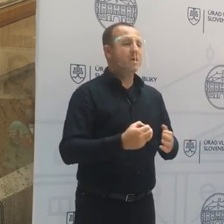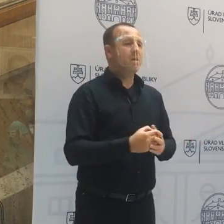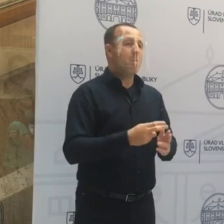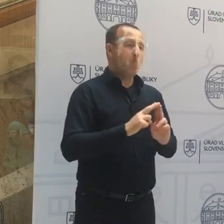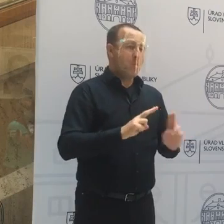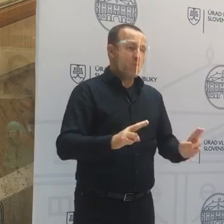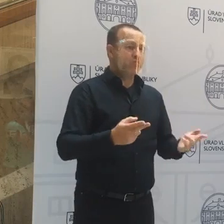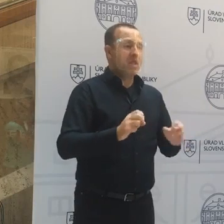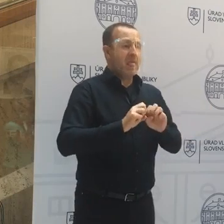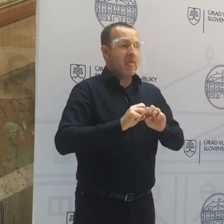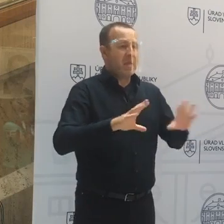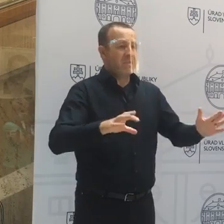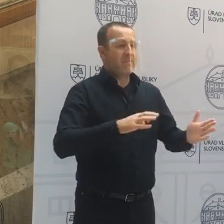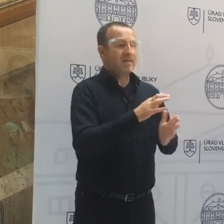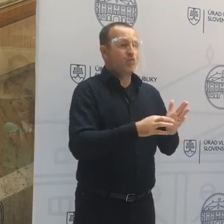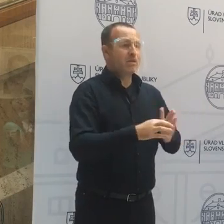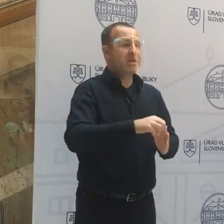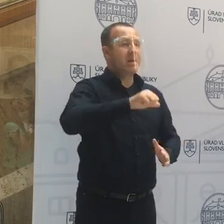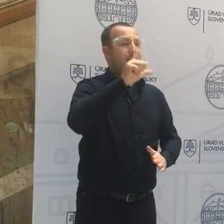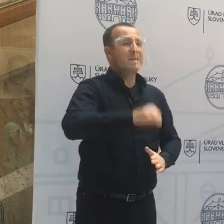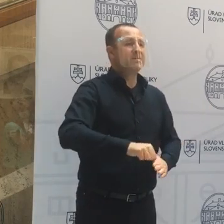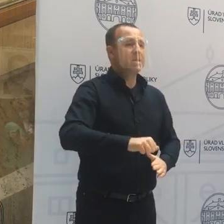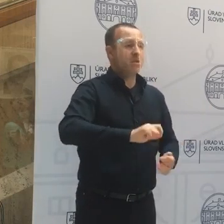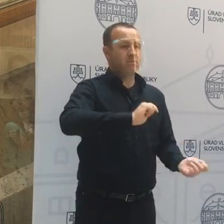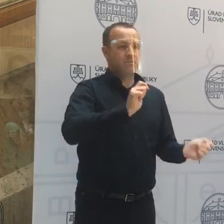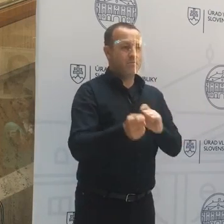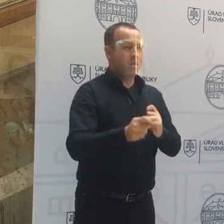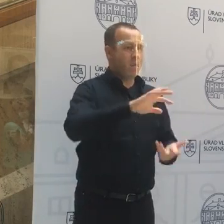epidemiologická situácia v priebehu mesiaca zmení.